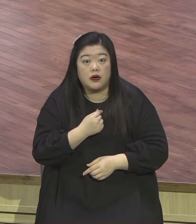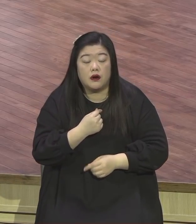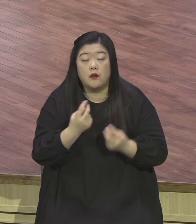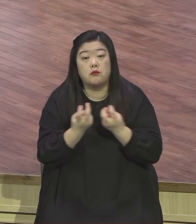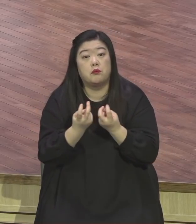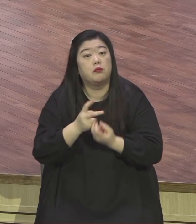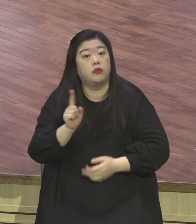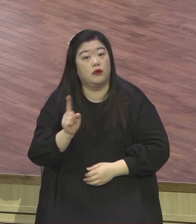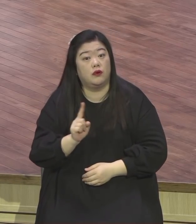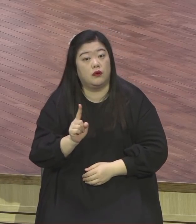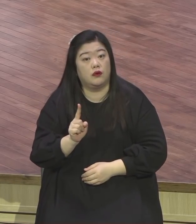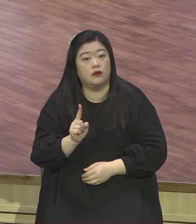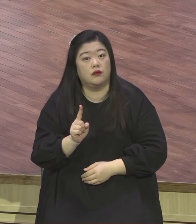집중하지 않으면 깨달을 수가 없어요.